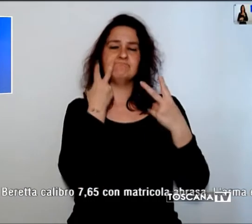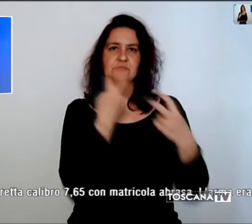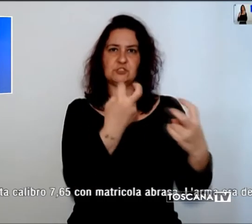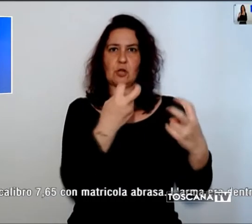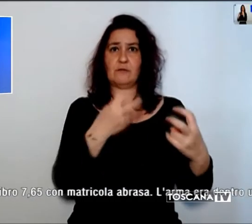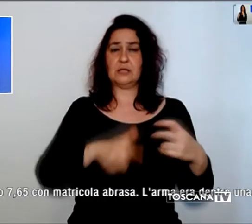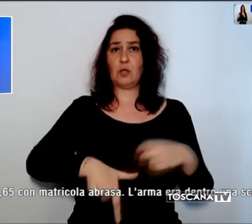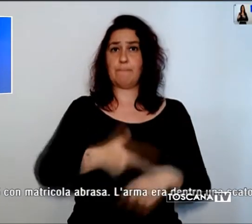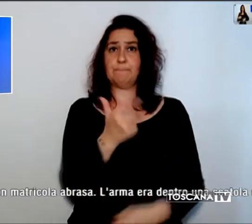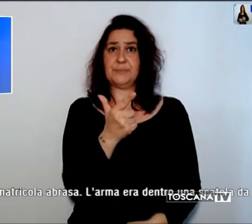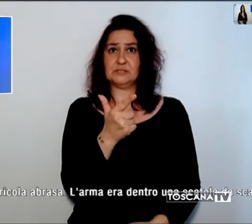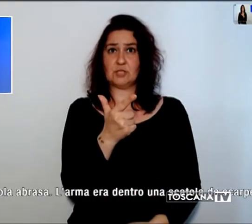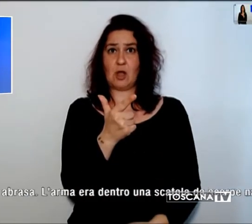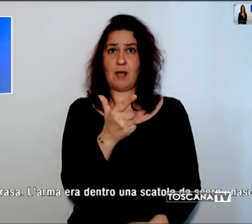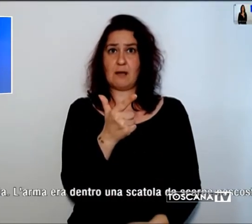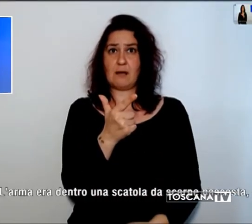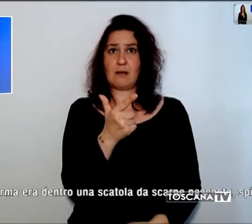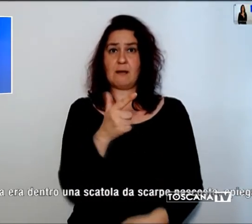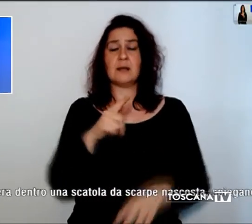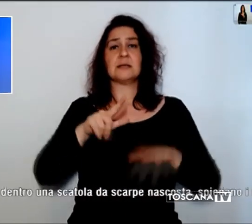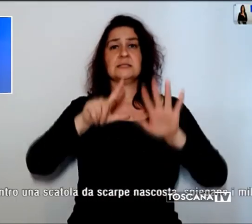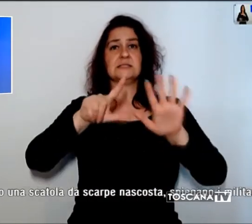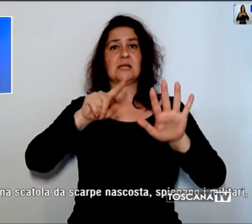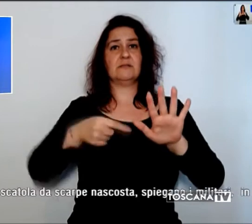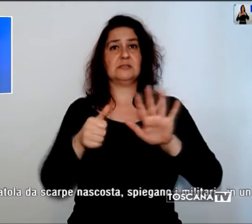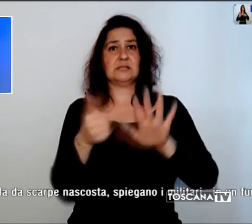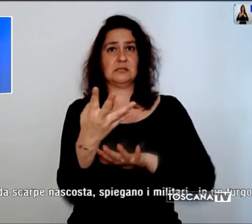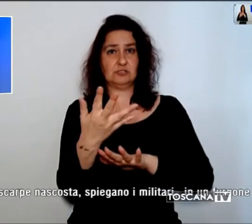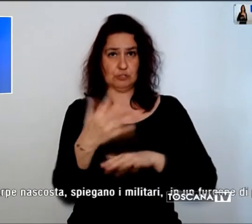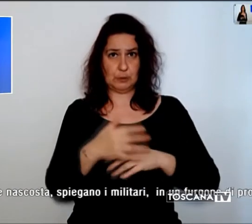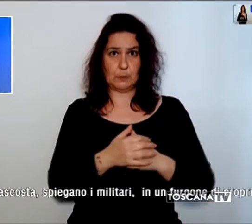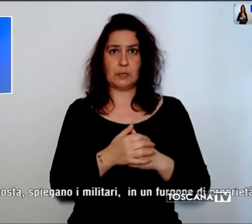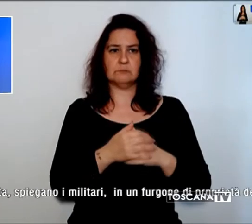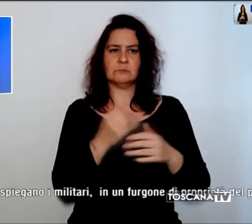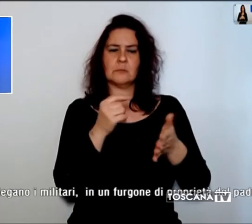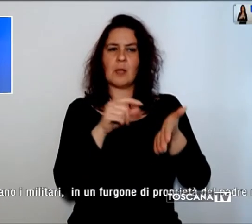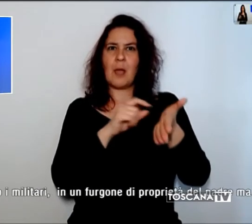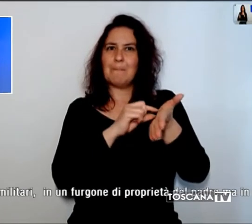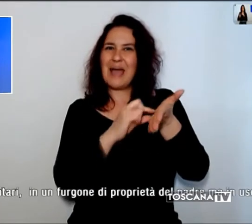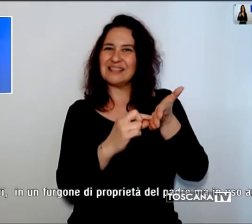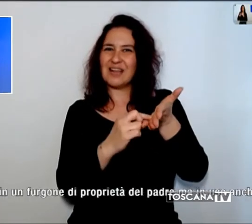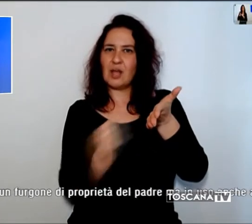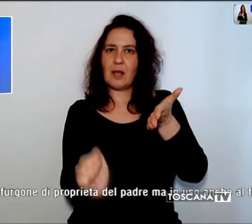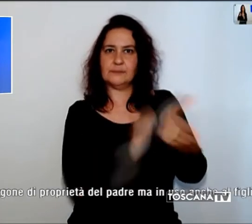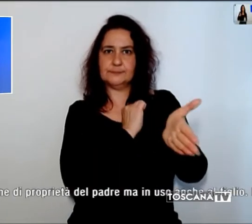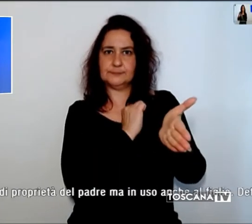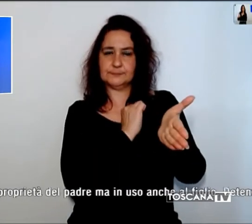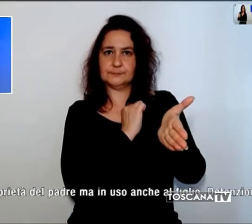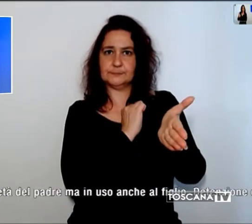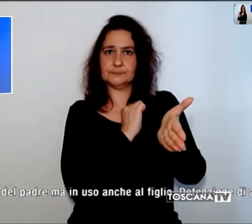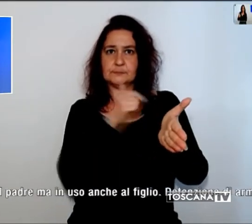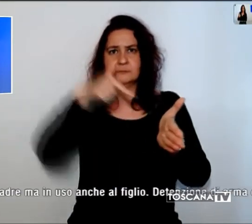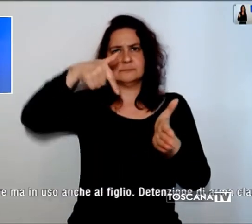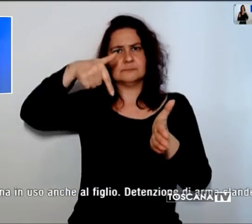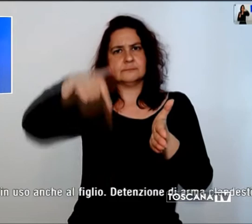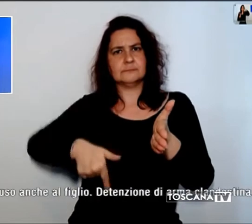Beretta calibro 7,65 con matricola a brasa. L'arma era dentro una scatola da